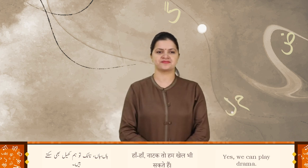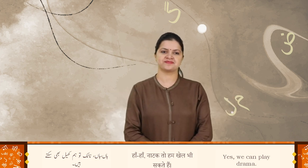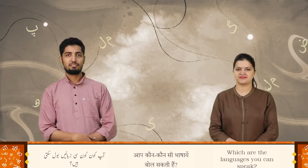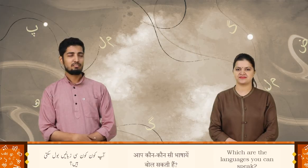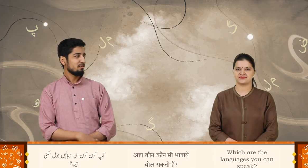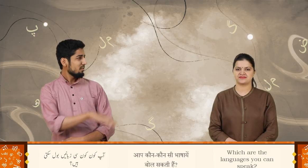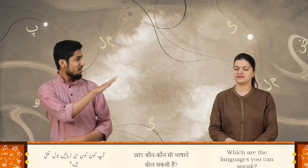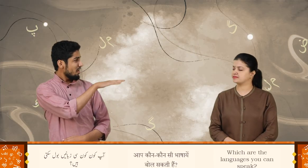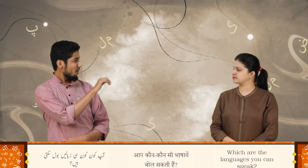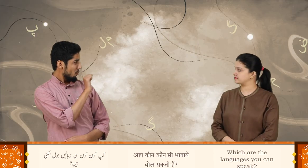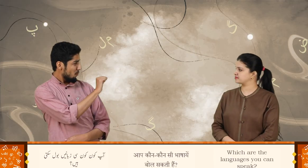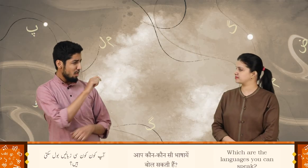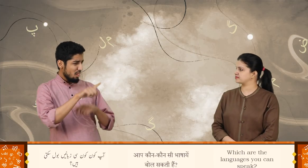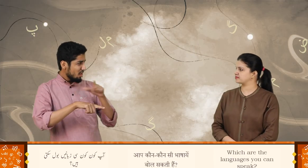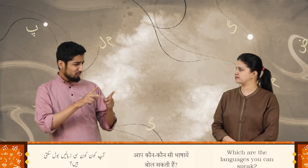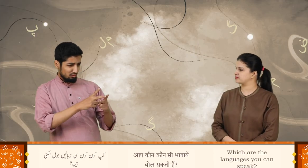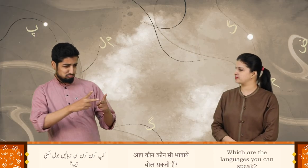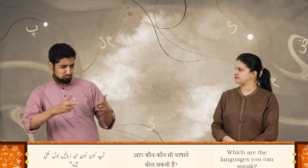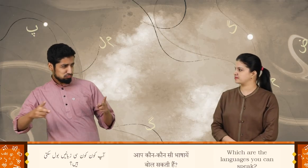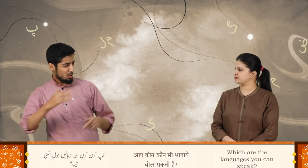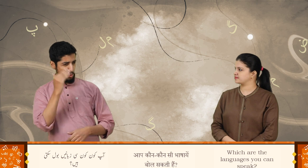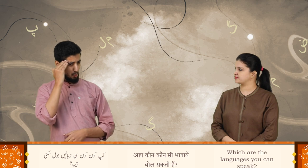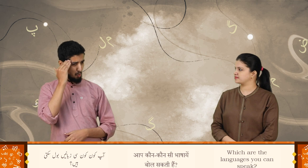آپ کون کون سی زبانیں بول سکتی ہیں؟